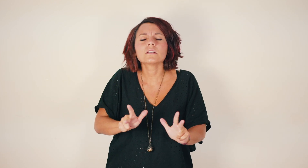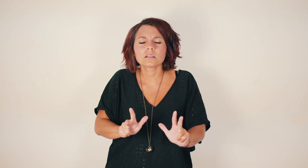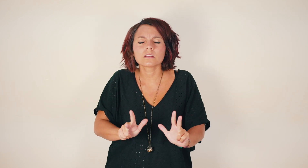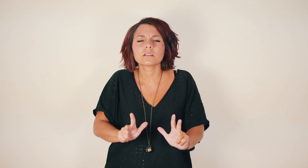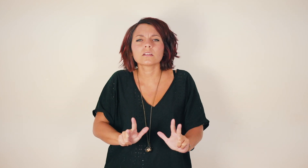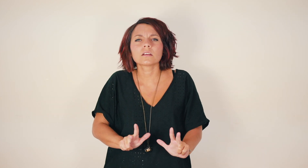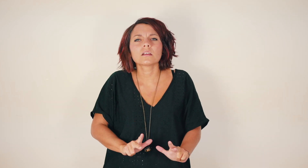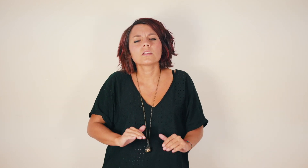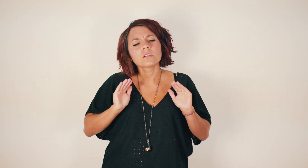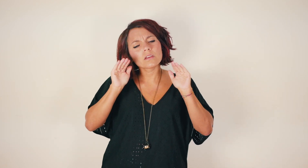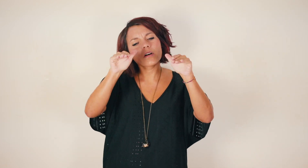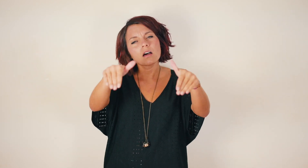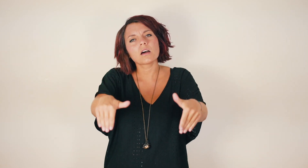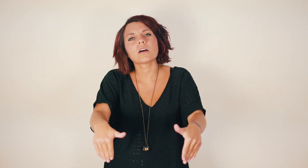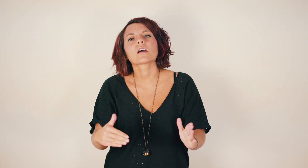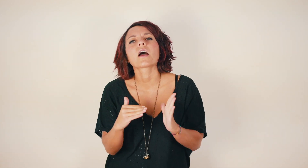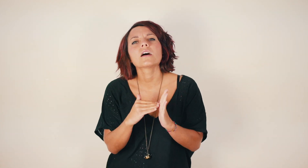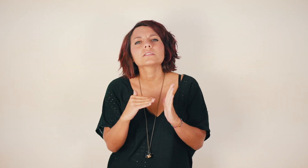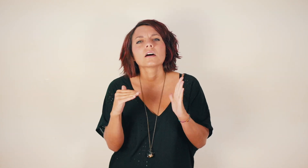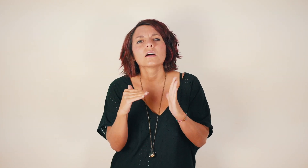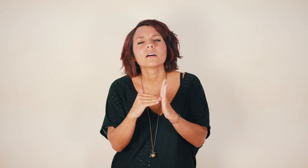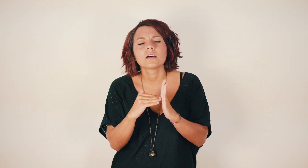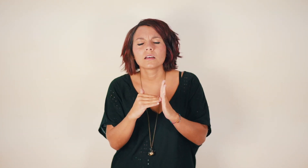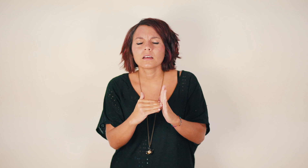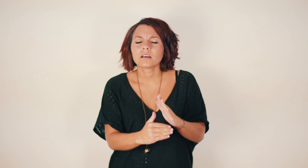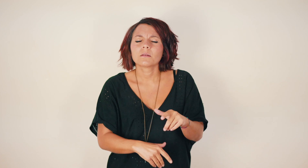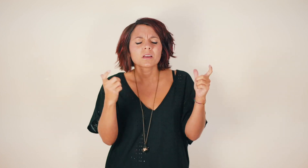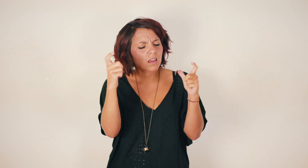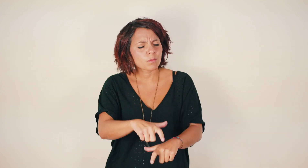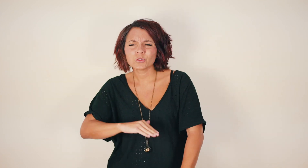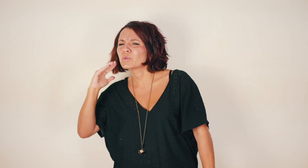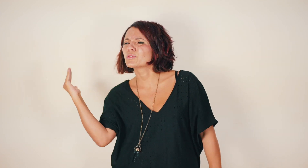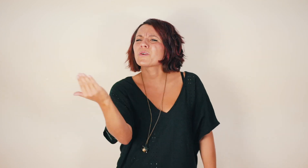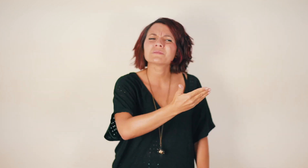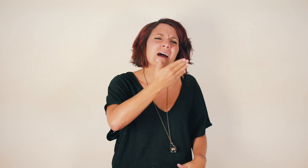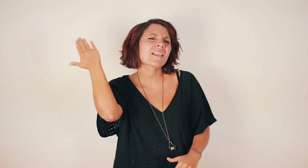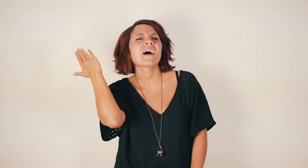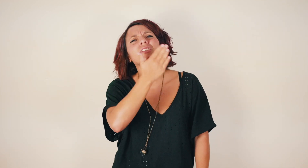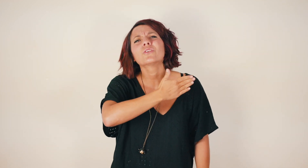sul divano di casa Perché è un po' tutto sbagliato